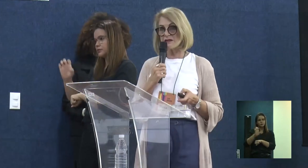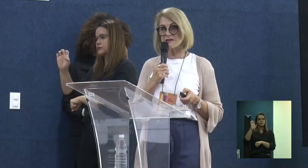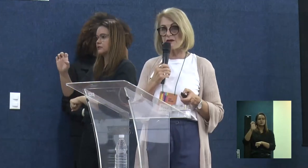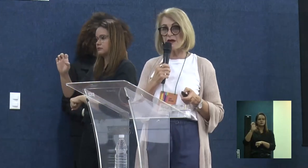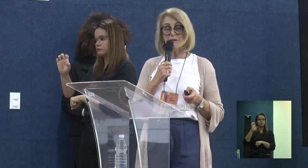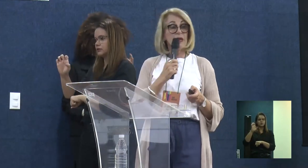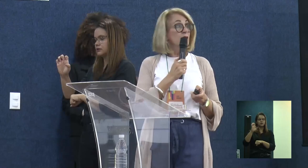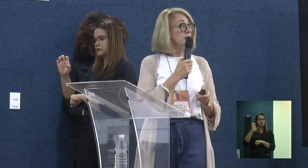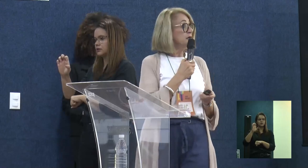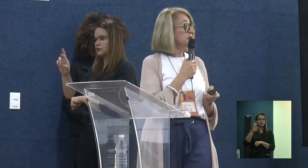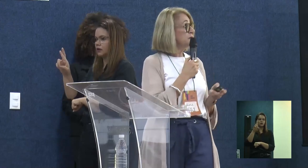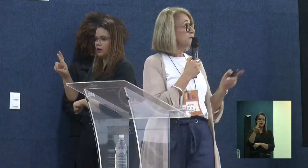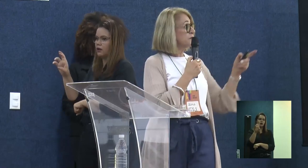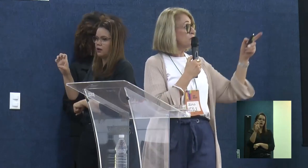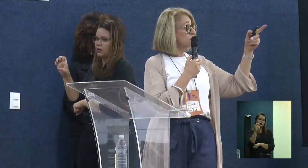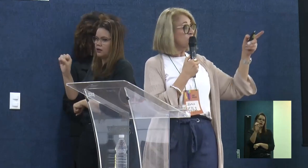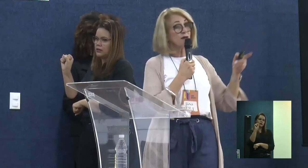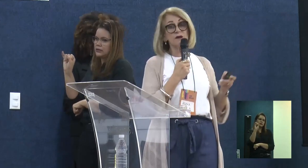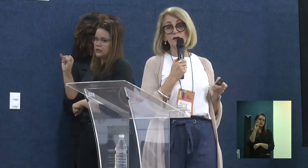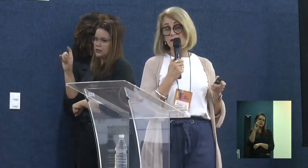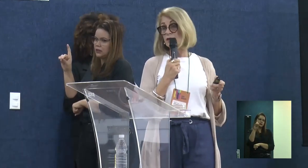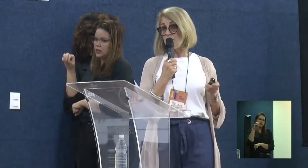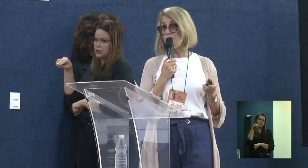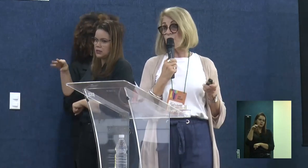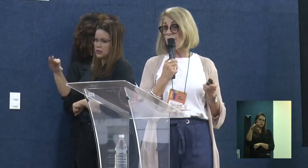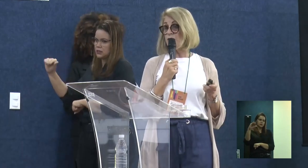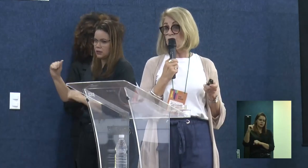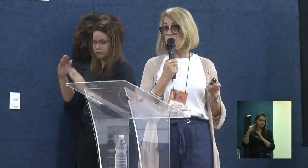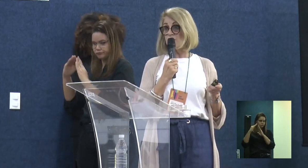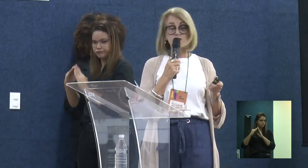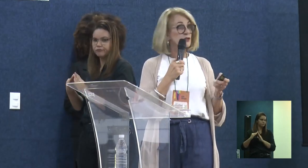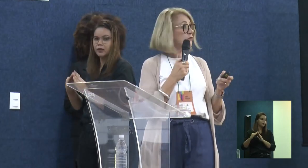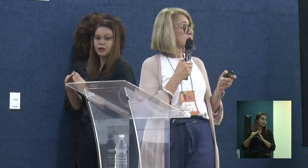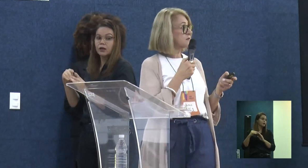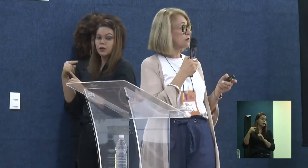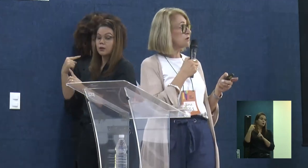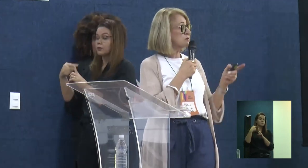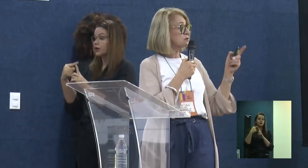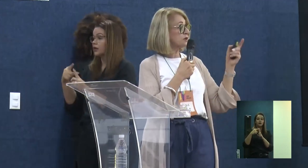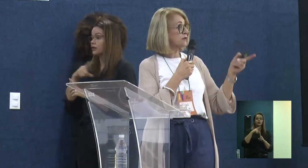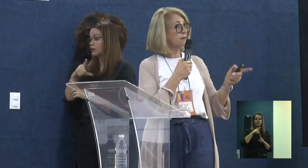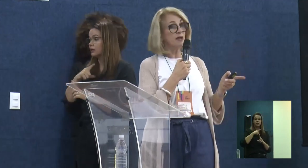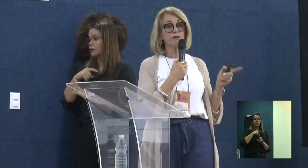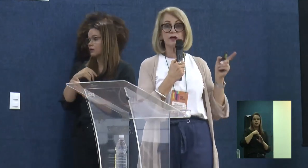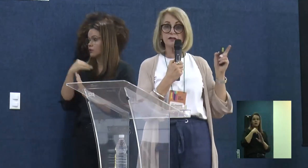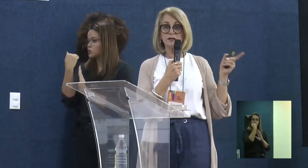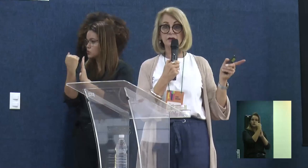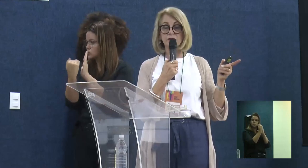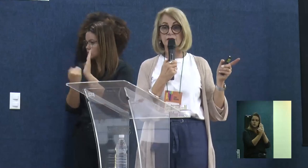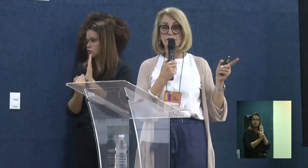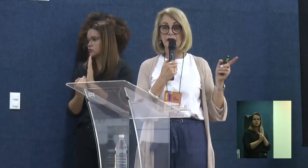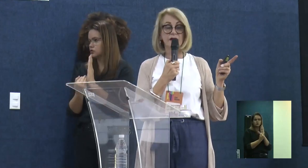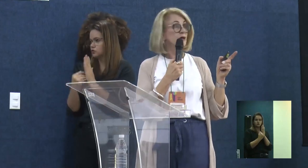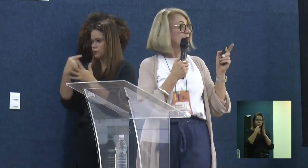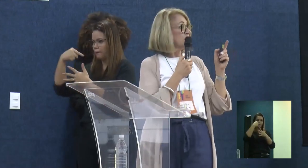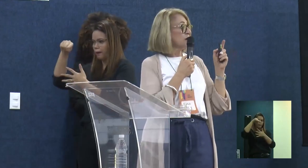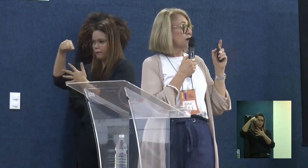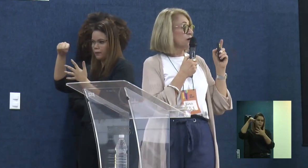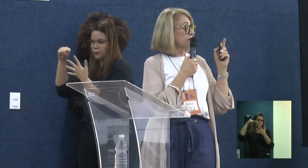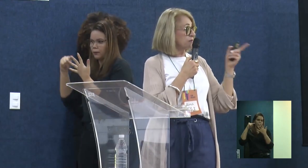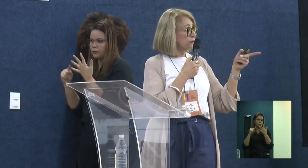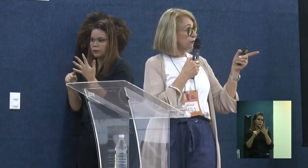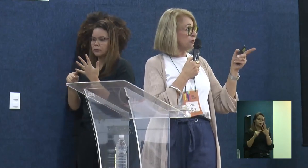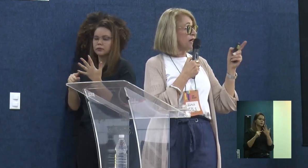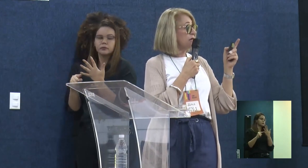barra residência. E nós já escolhemos os eixos de atuação que a gente quer trabalhar com a questão da